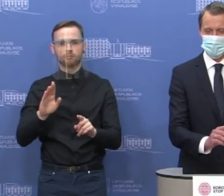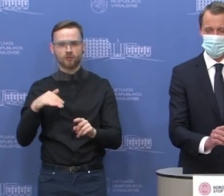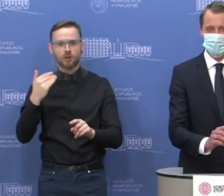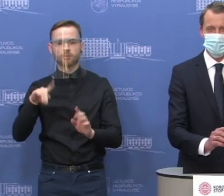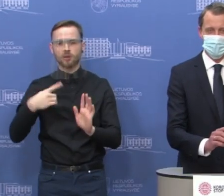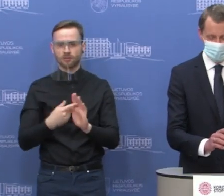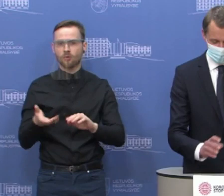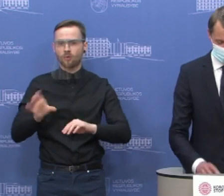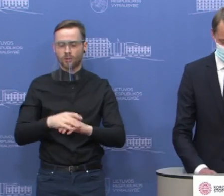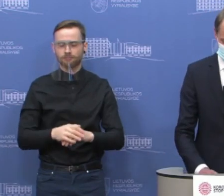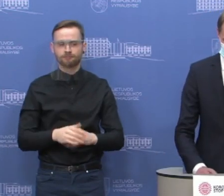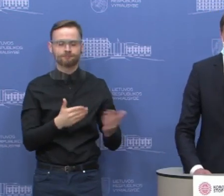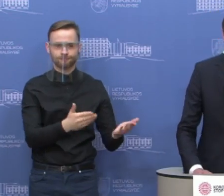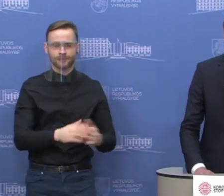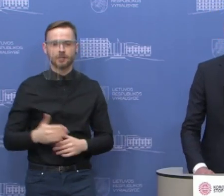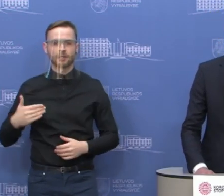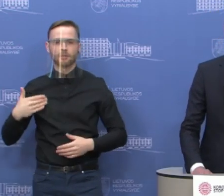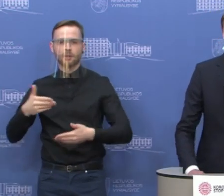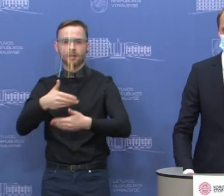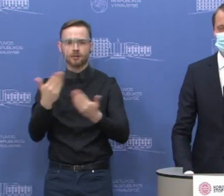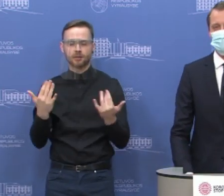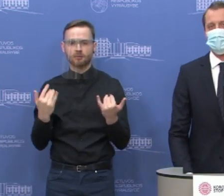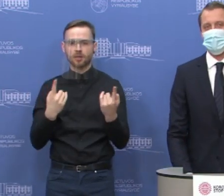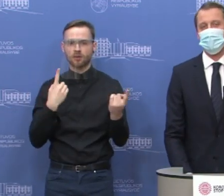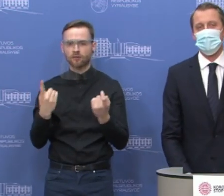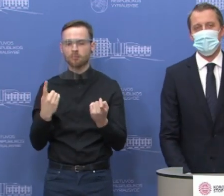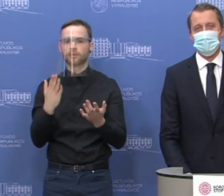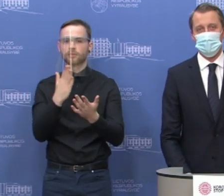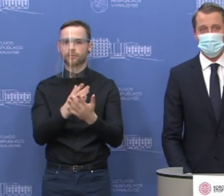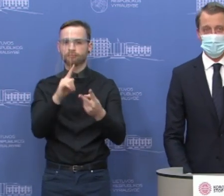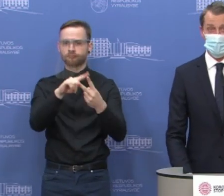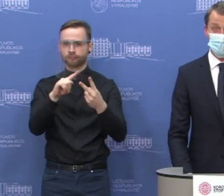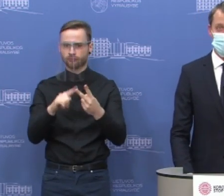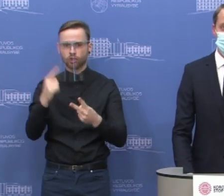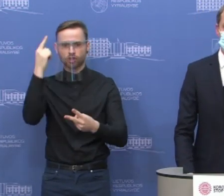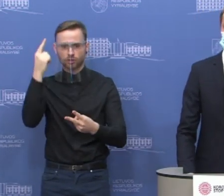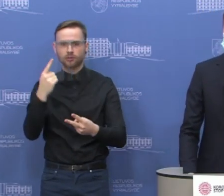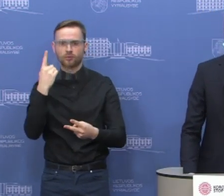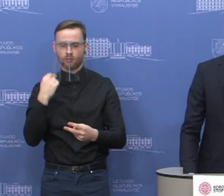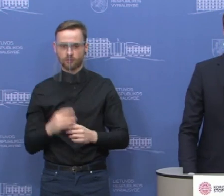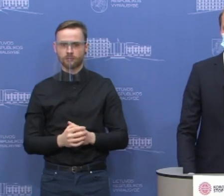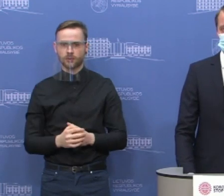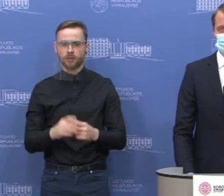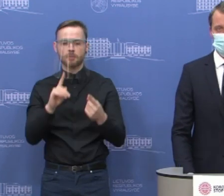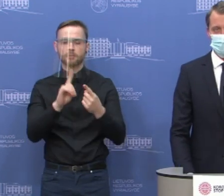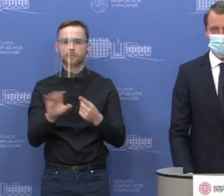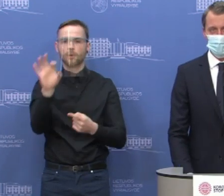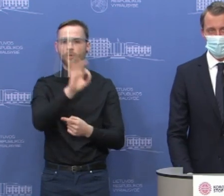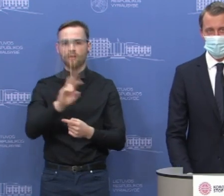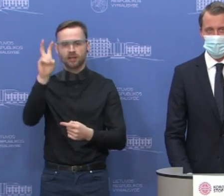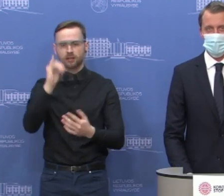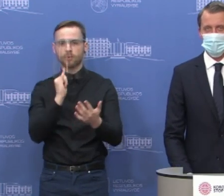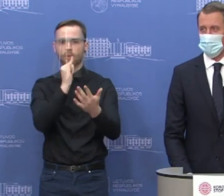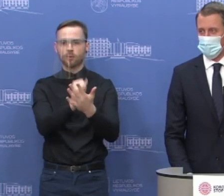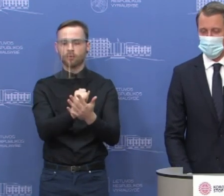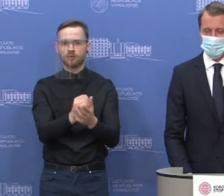daugiau. Labadiena, tai prieš klausimus noriu informuoti, čia turėsiu dvi žinutės. Viena žinutė dėl subsidijų mikro